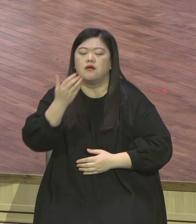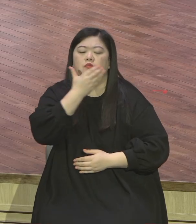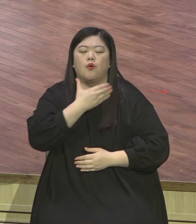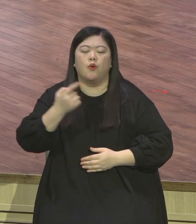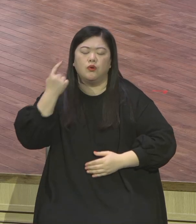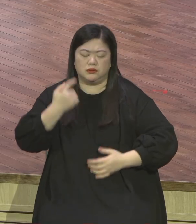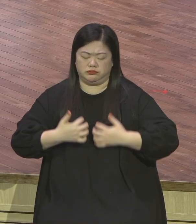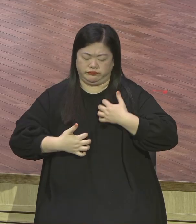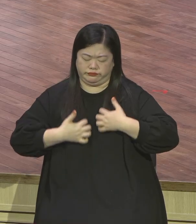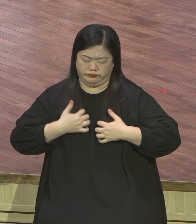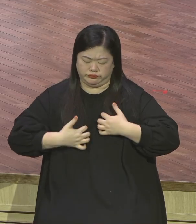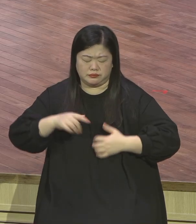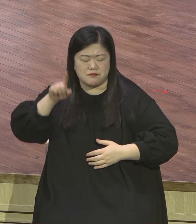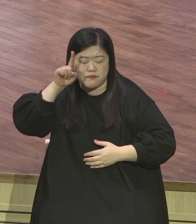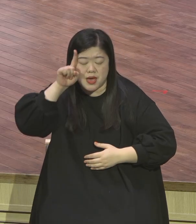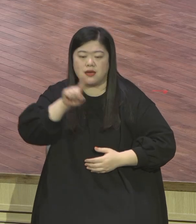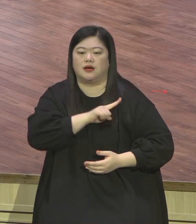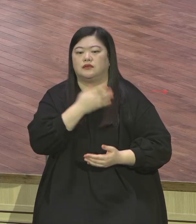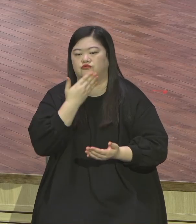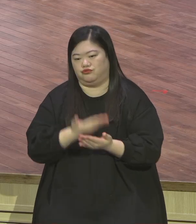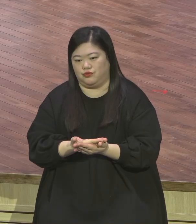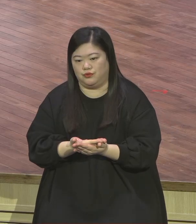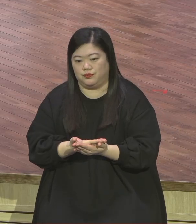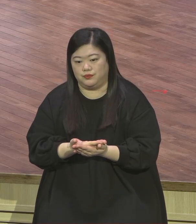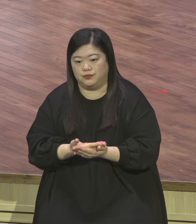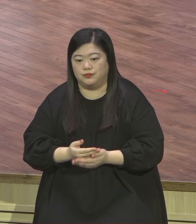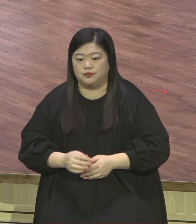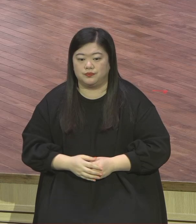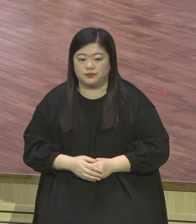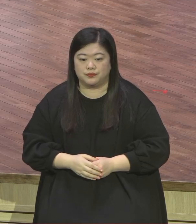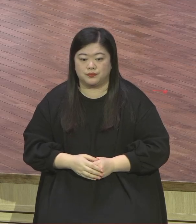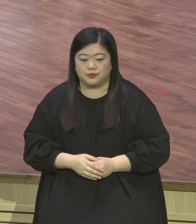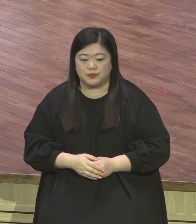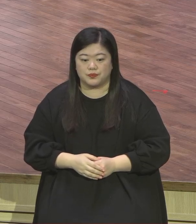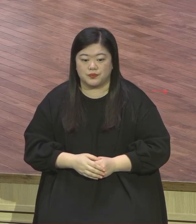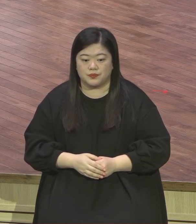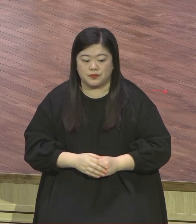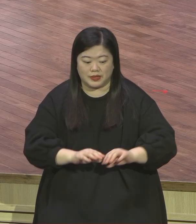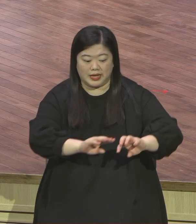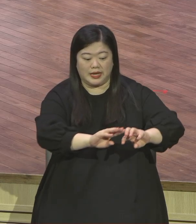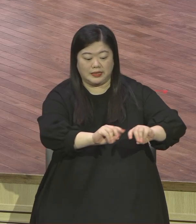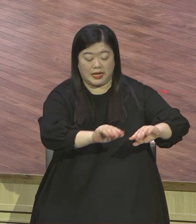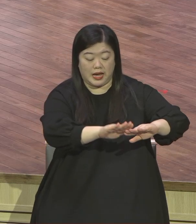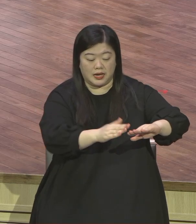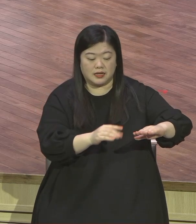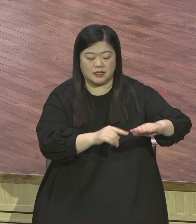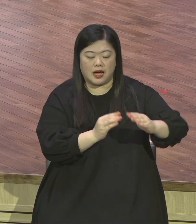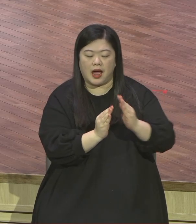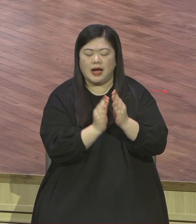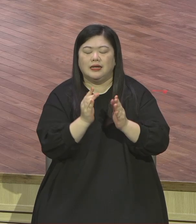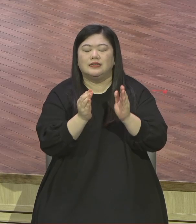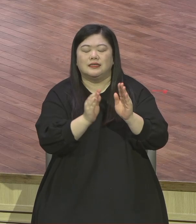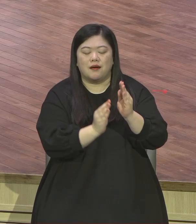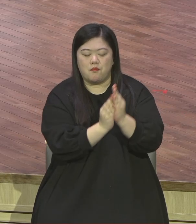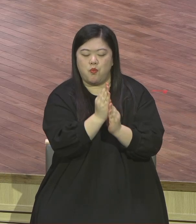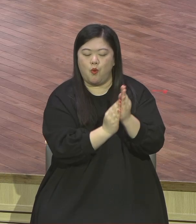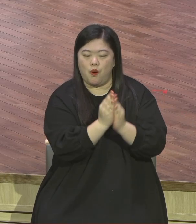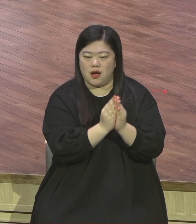비밀 보아를 발견한 믿음의 선진들을 보면요 어느 정도냐 손양호